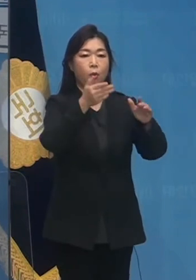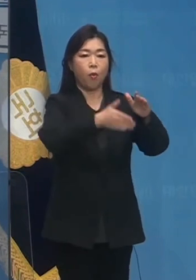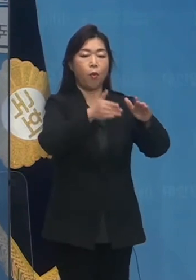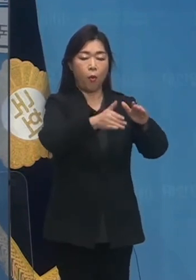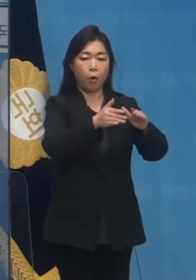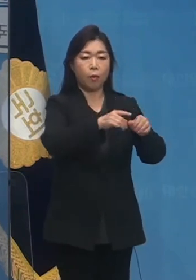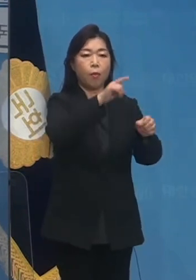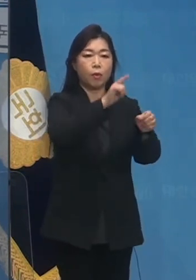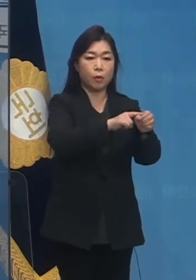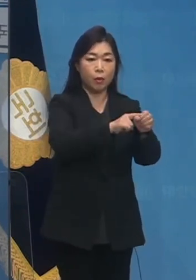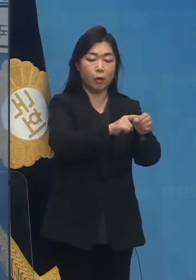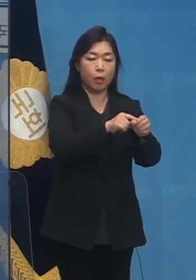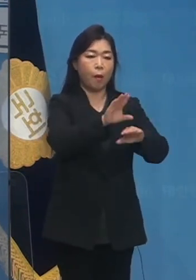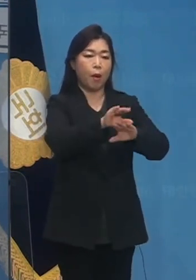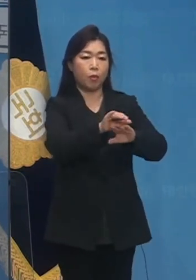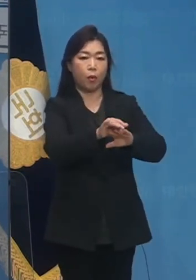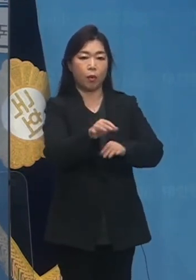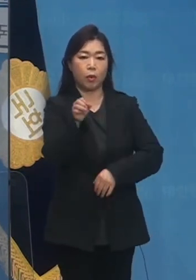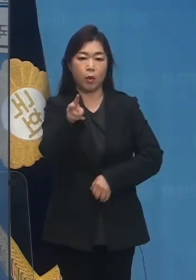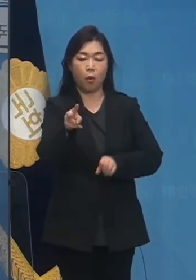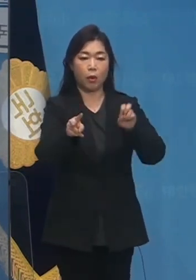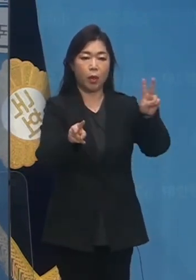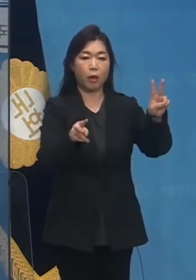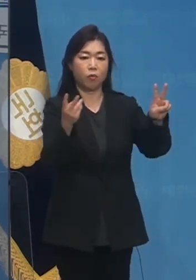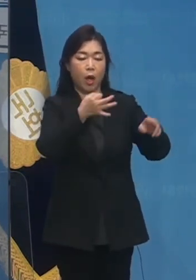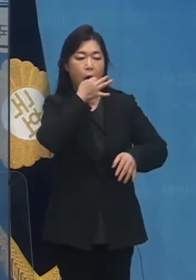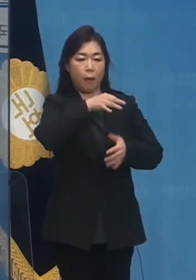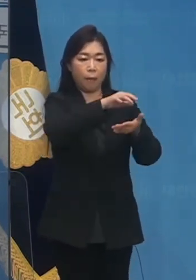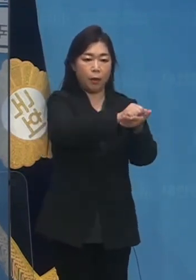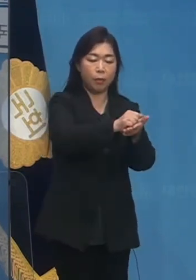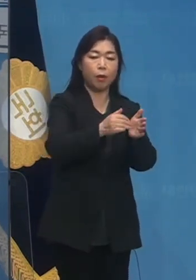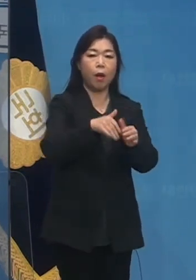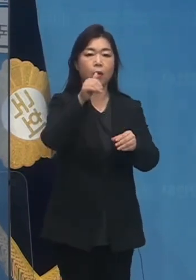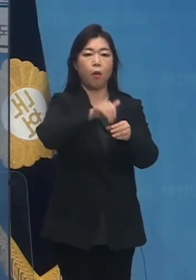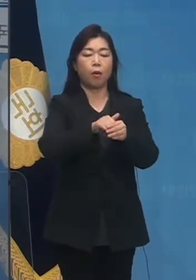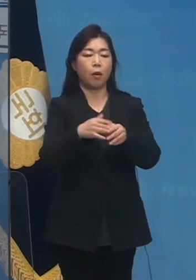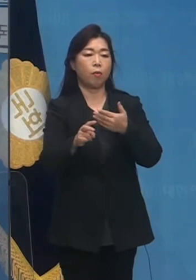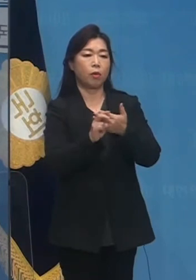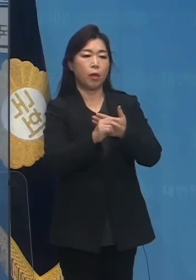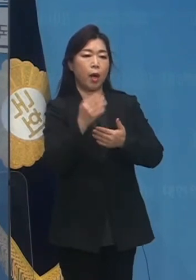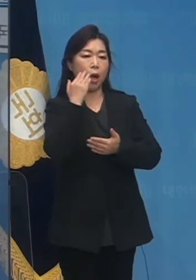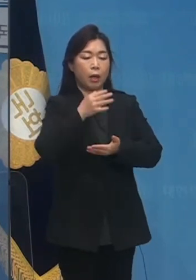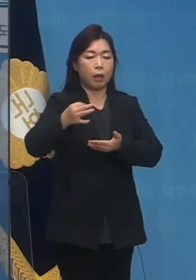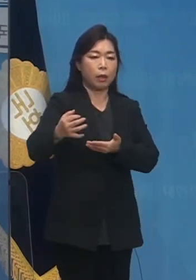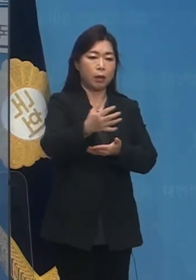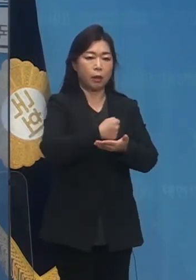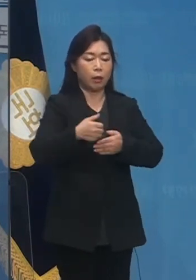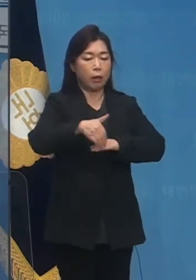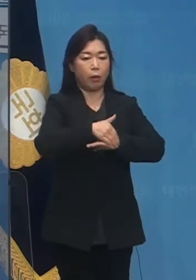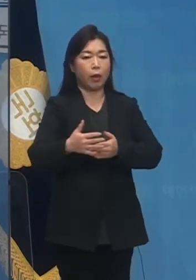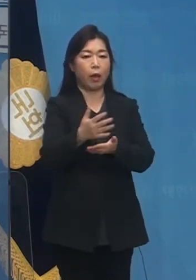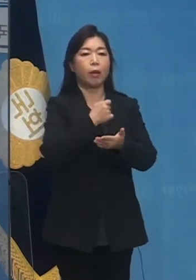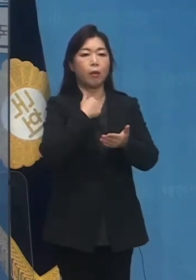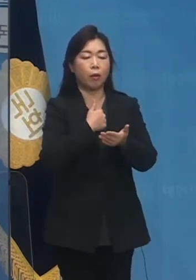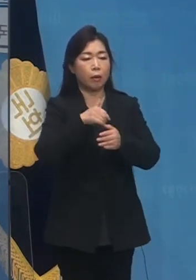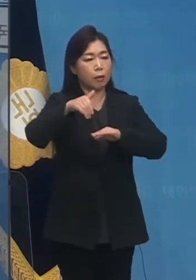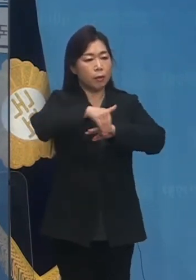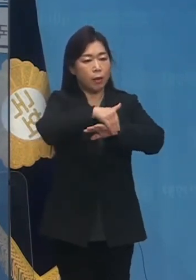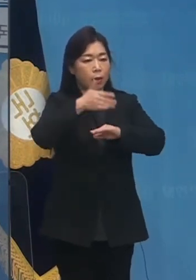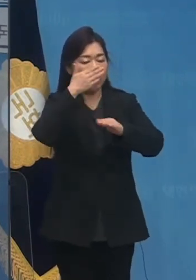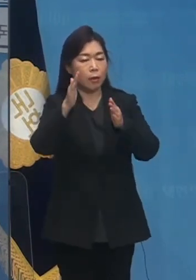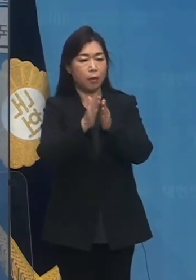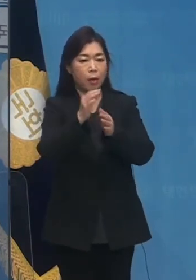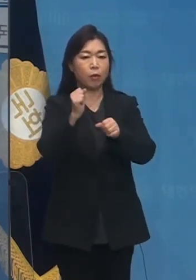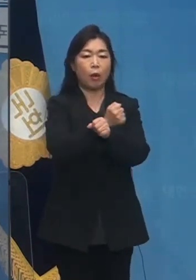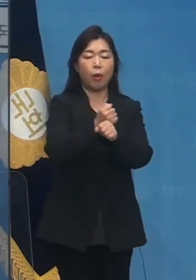양당이 야락하여 독점함으로서 선거에서의 부당한 이익을 취하게 했던 정치적 담합에 대한